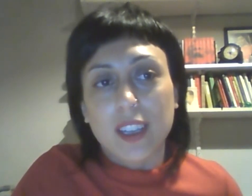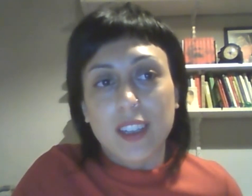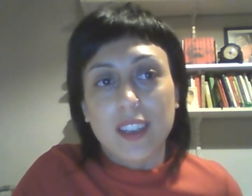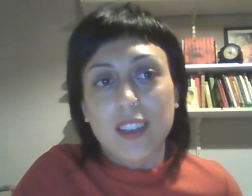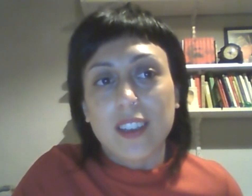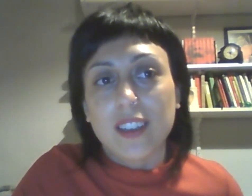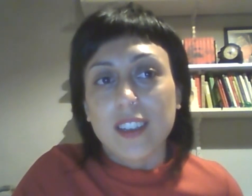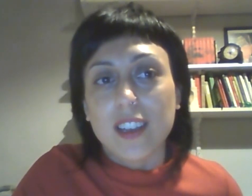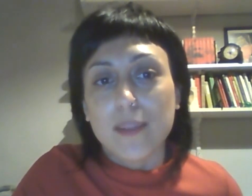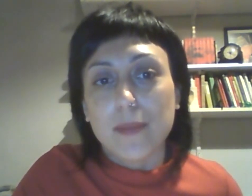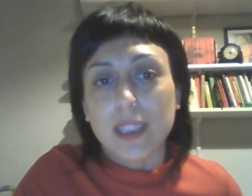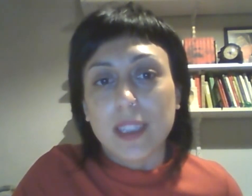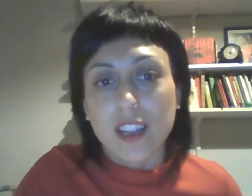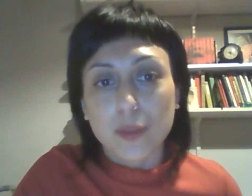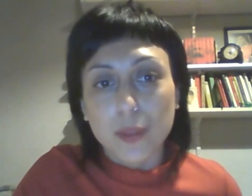y del material de estudio